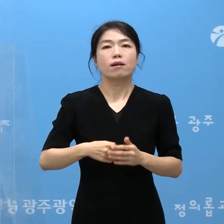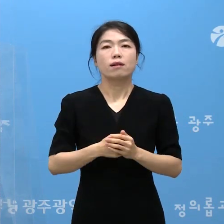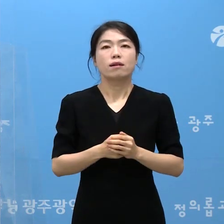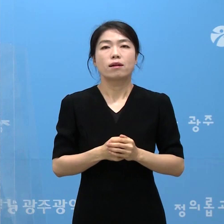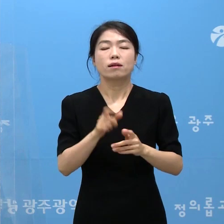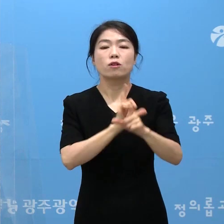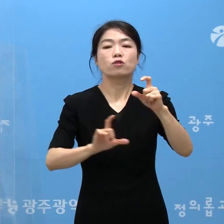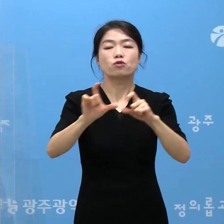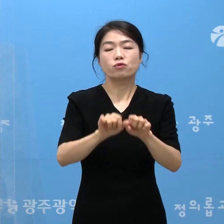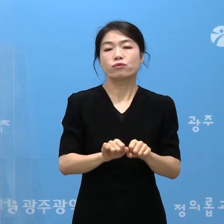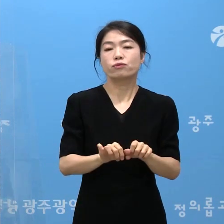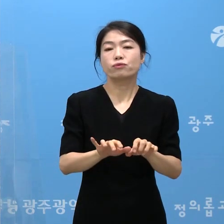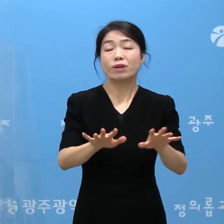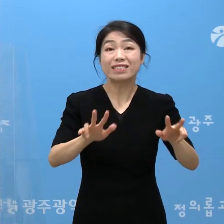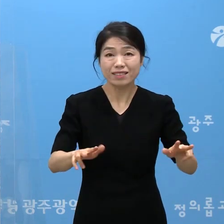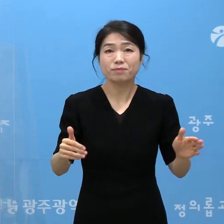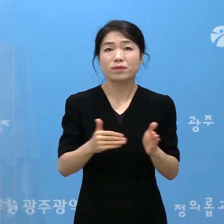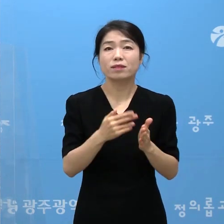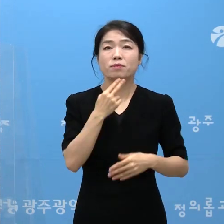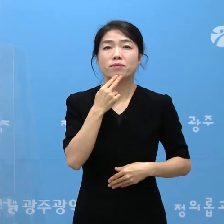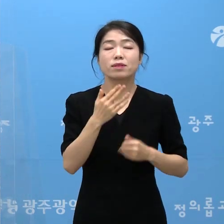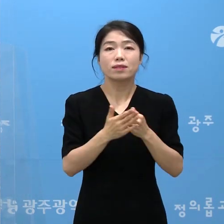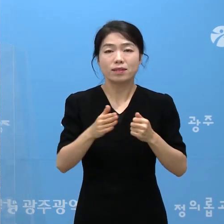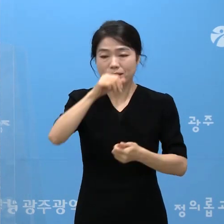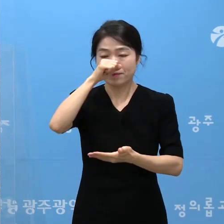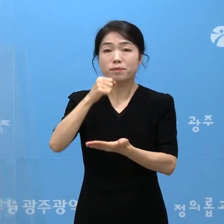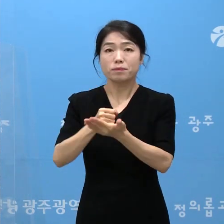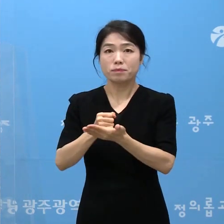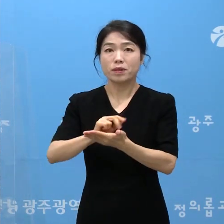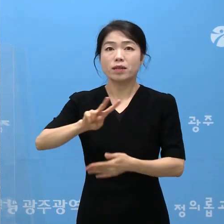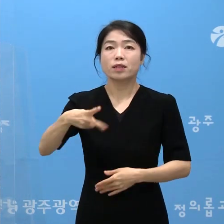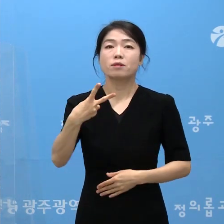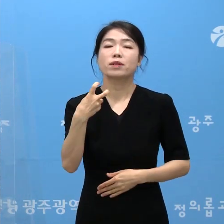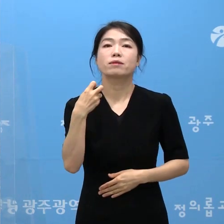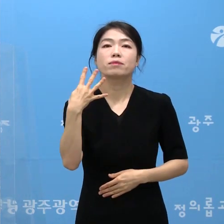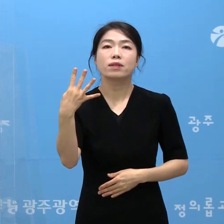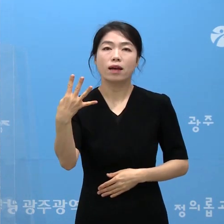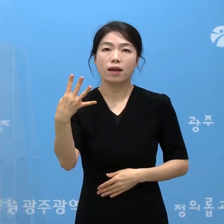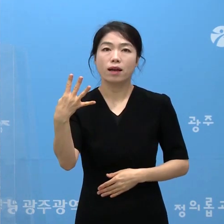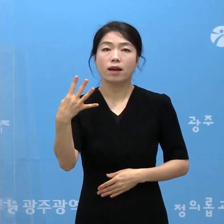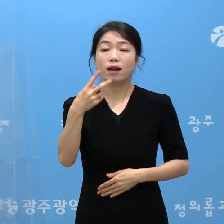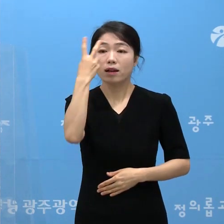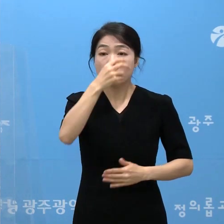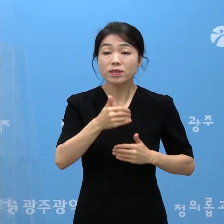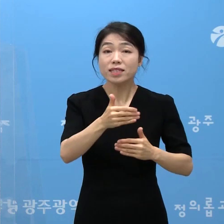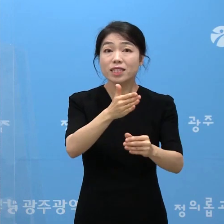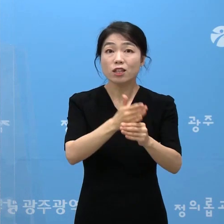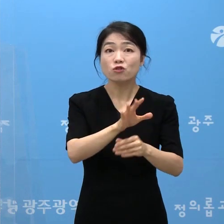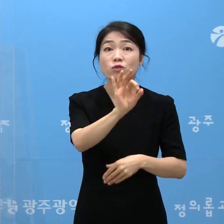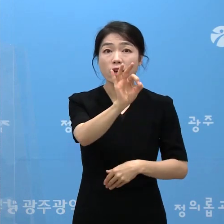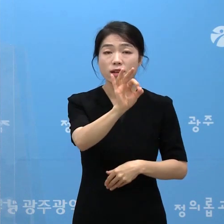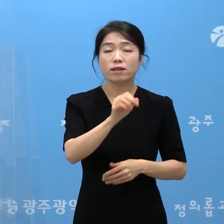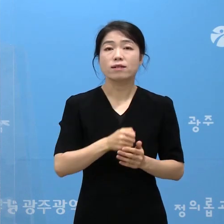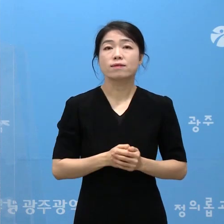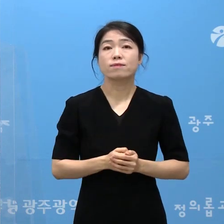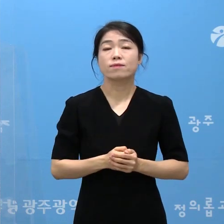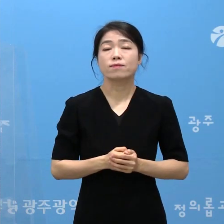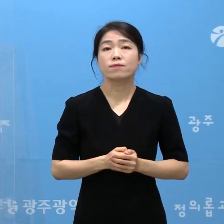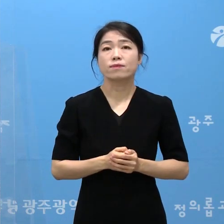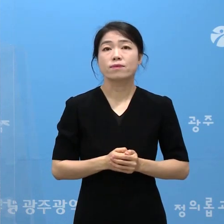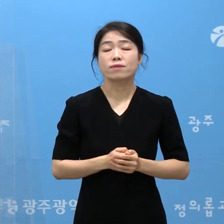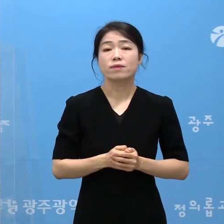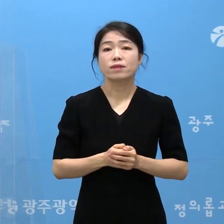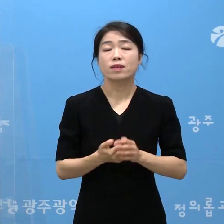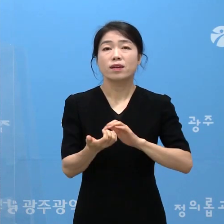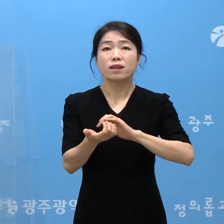추가 확산은 아직까지 없어서 음성이 224분 검사 중 10분입니다. 이는